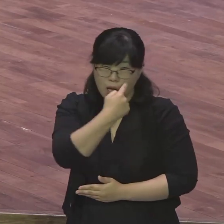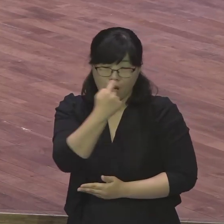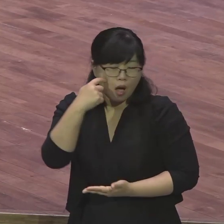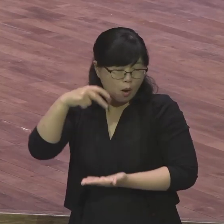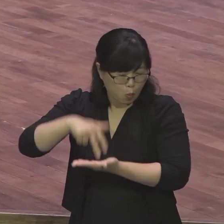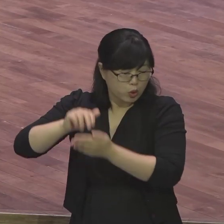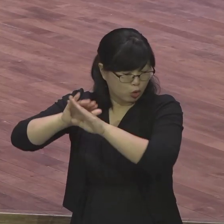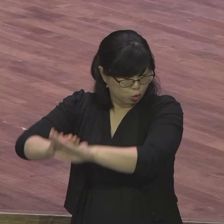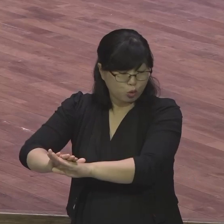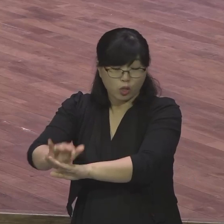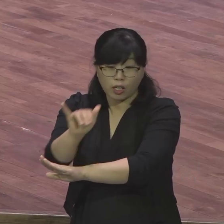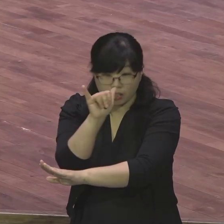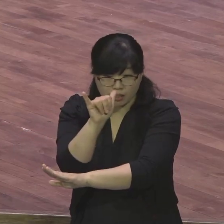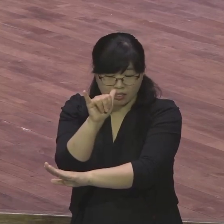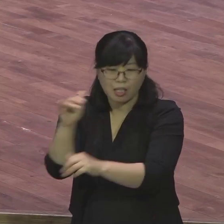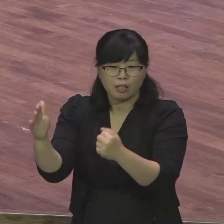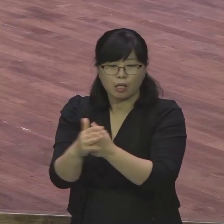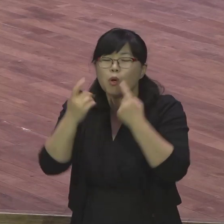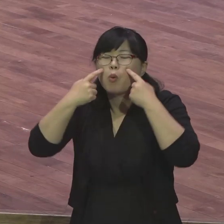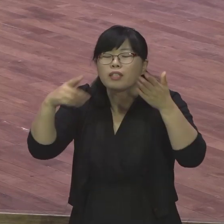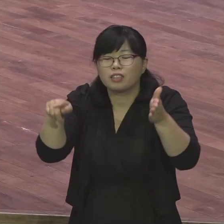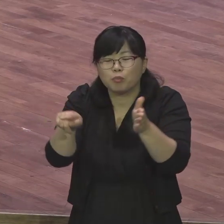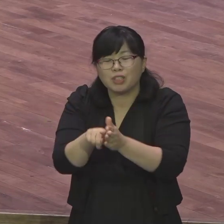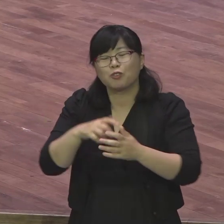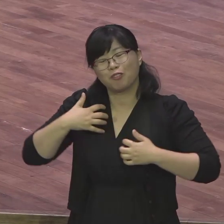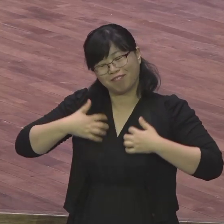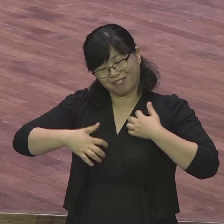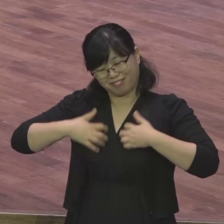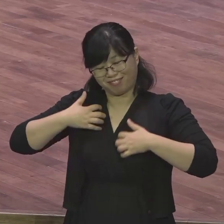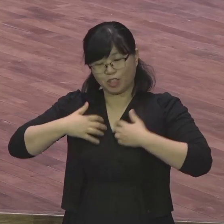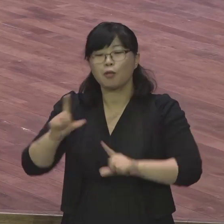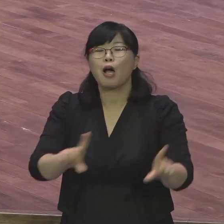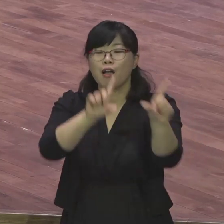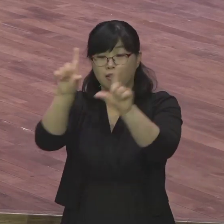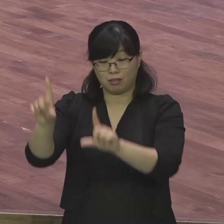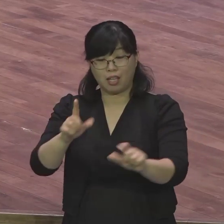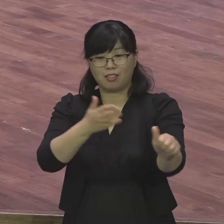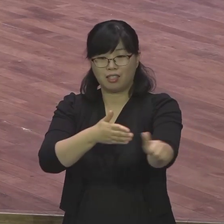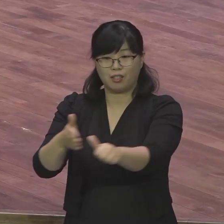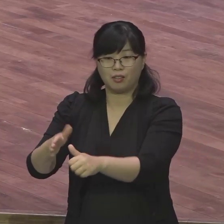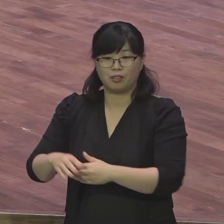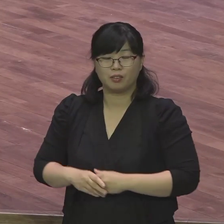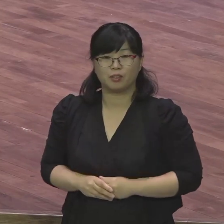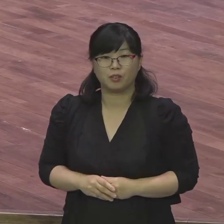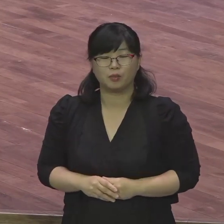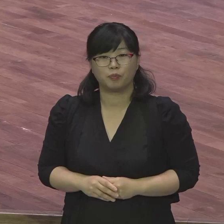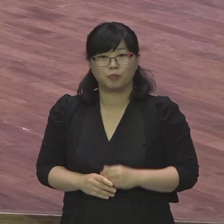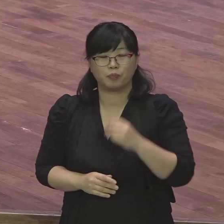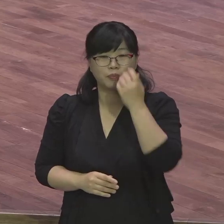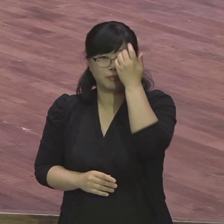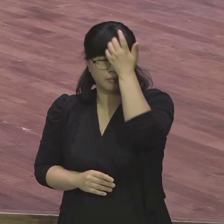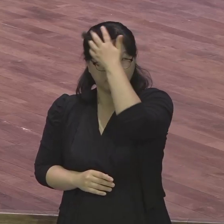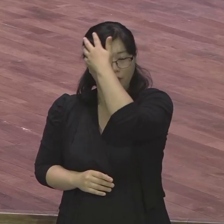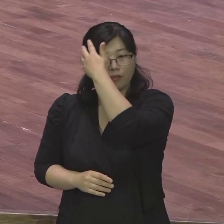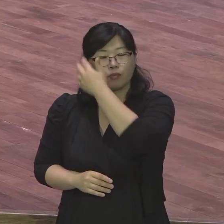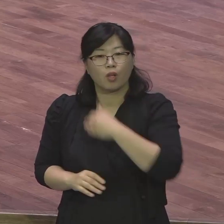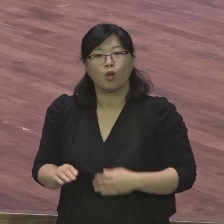누리는 삶을 사시기 바랍니다 성령께서 우리의 약함을 도우십니다 우리를 위하여 친히 강구하고